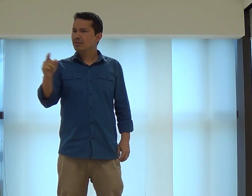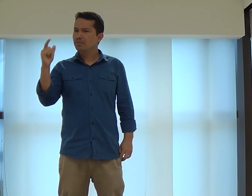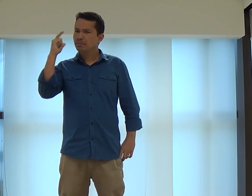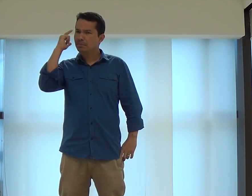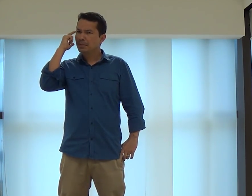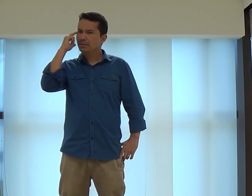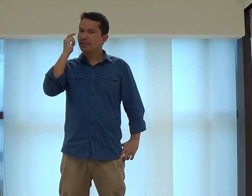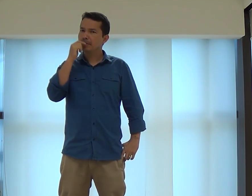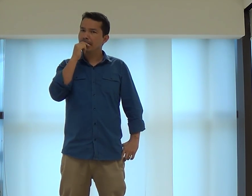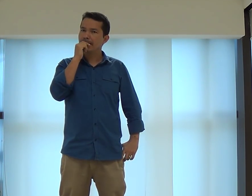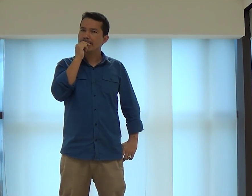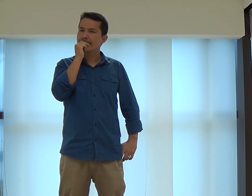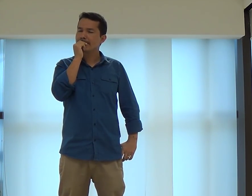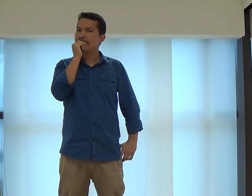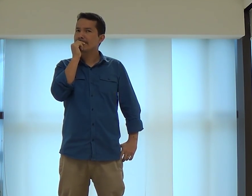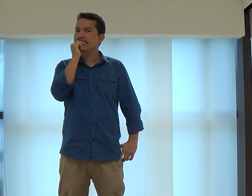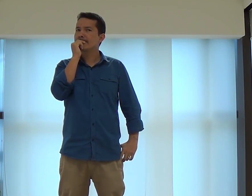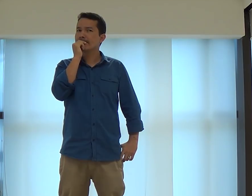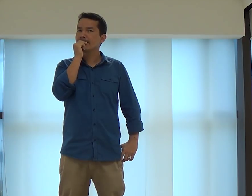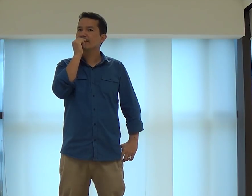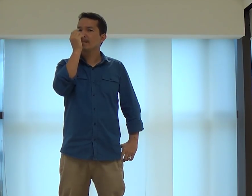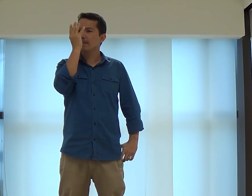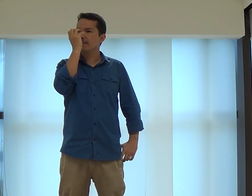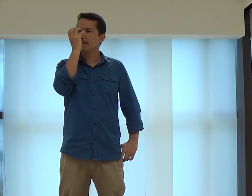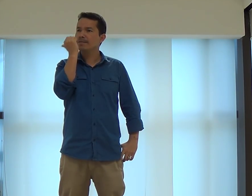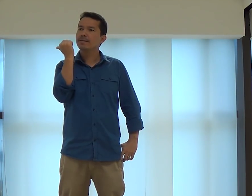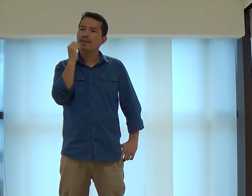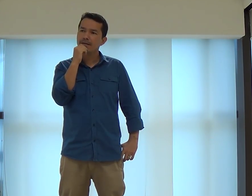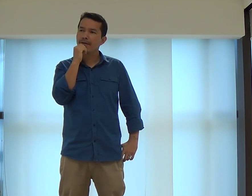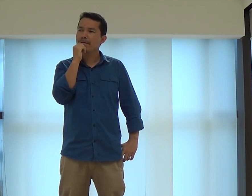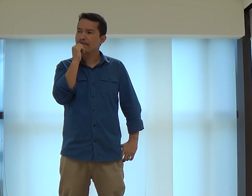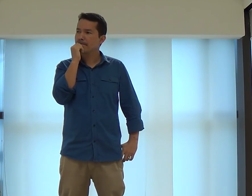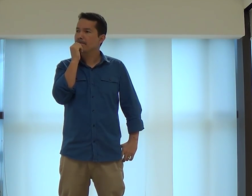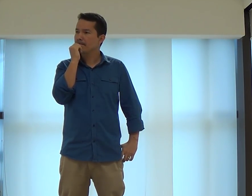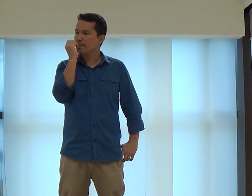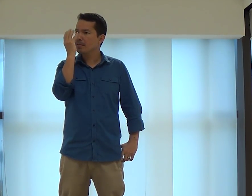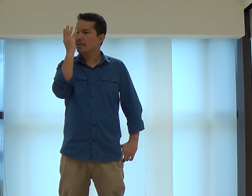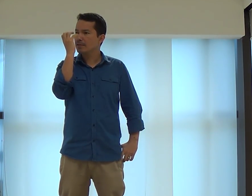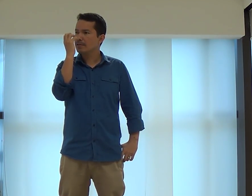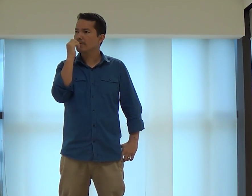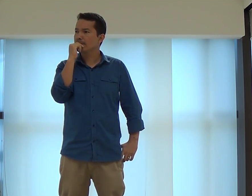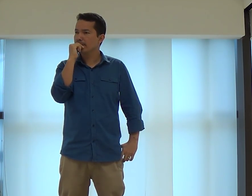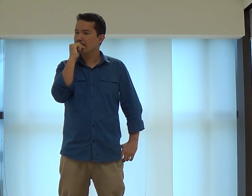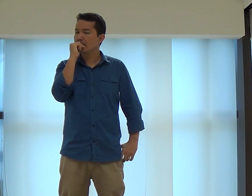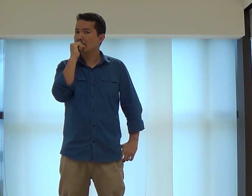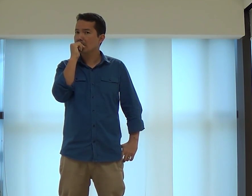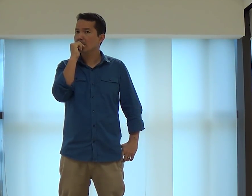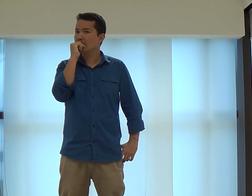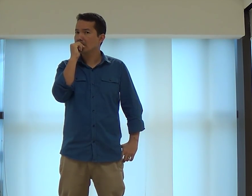Vocês pensaram nisso? É sério? É muito sério isso.